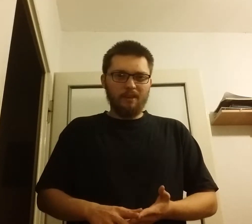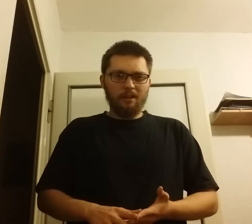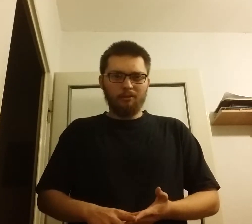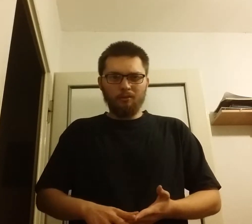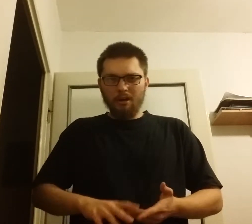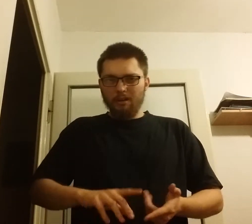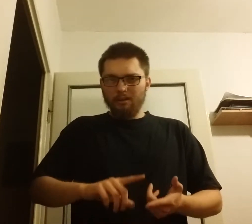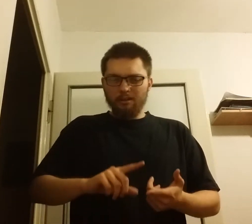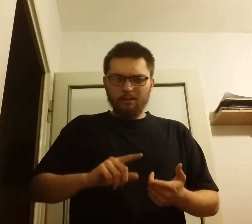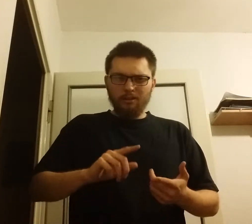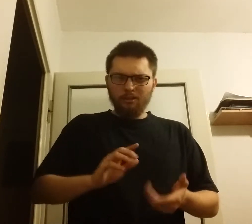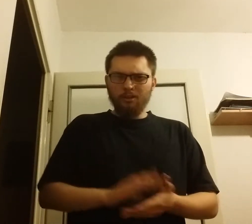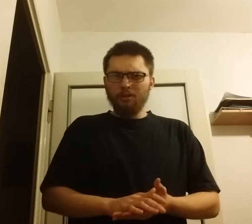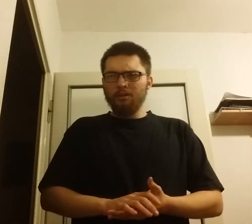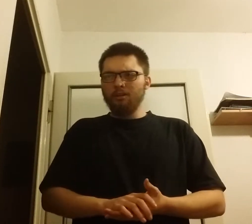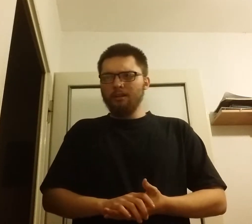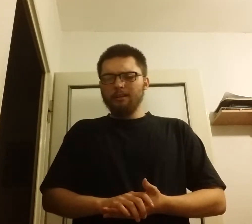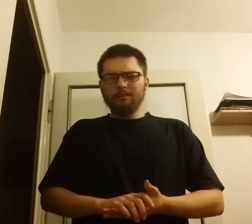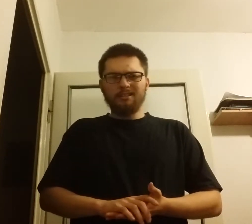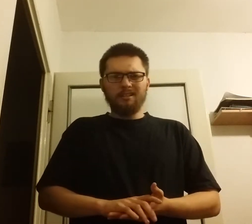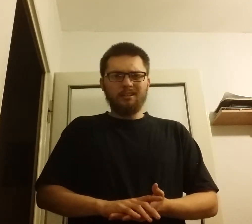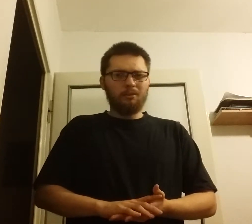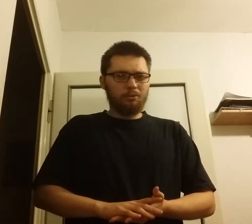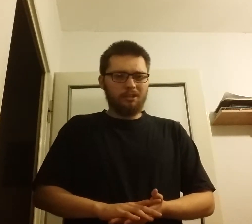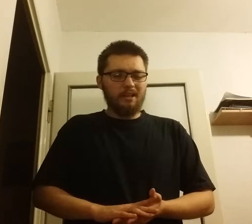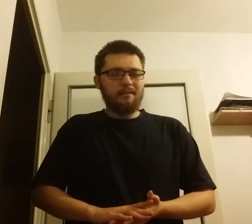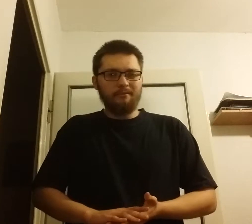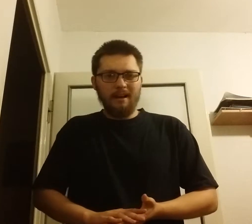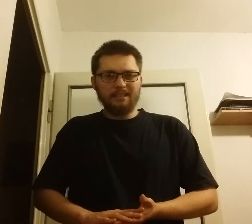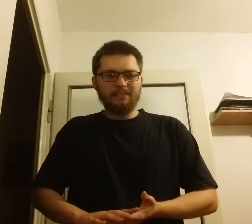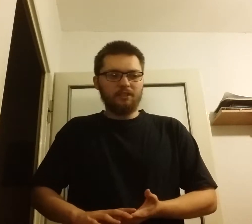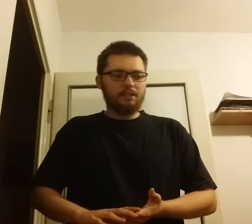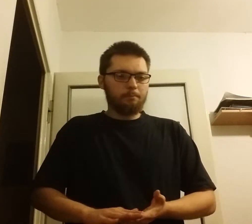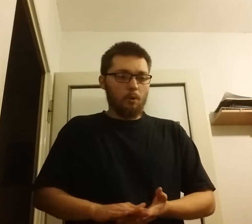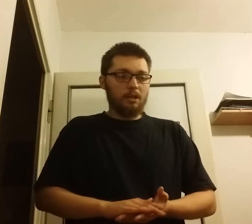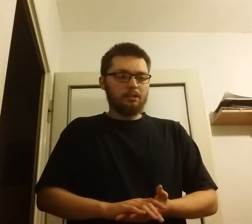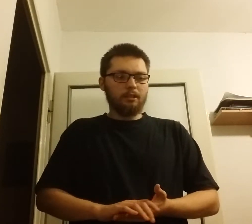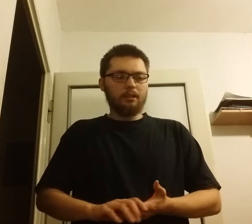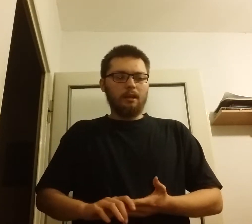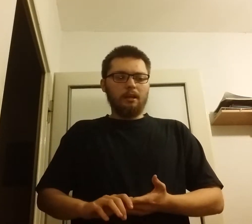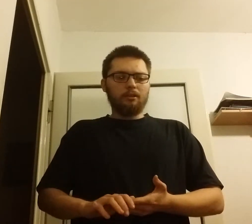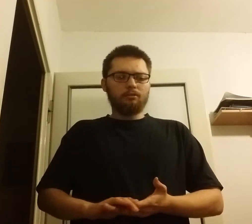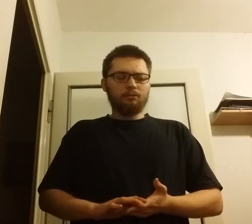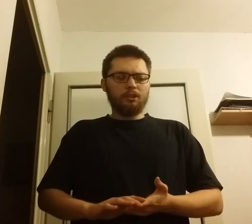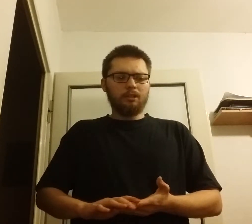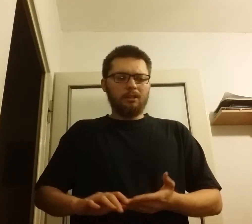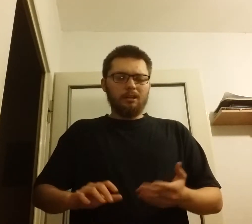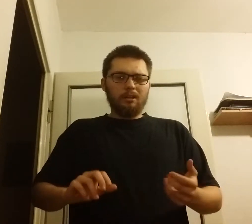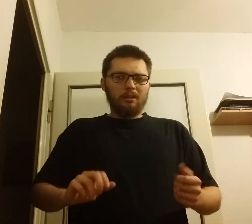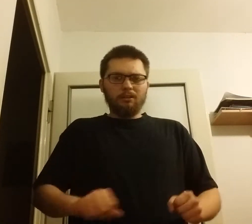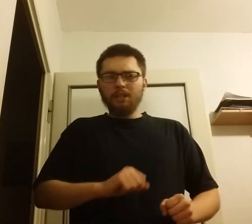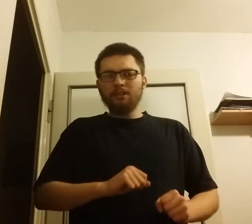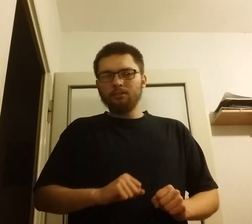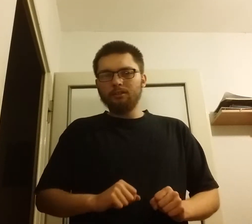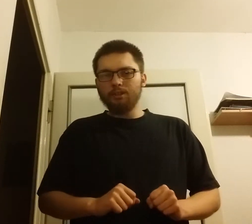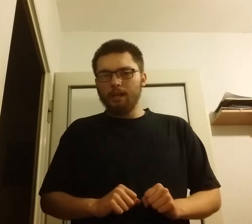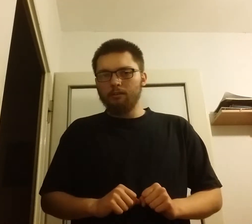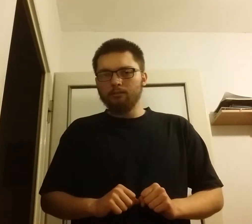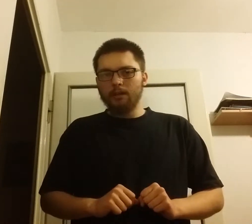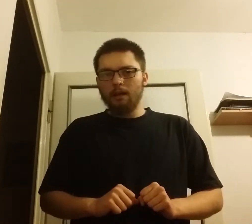wieku i z różnych warstw społecznych, którzy ciesząc się na